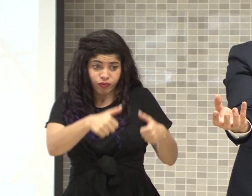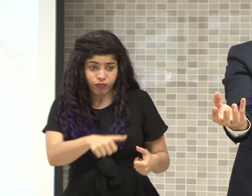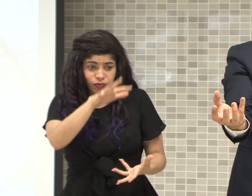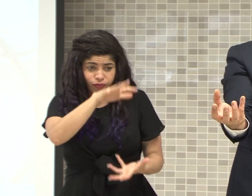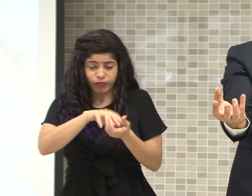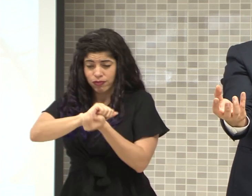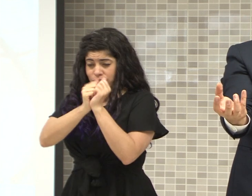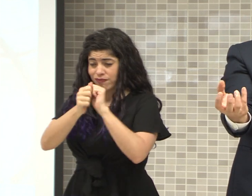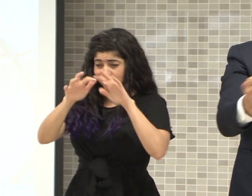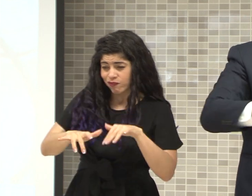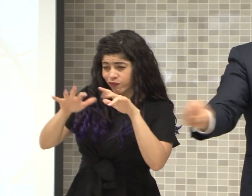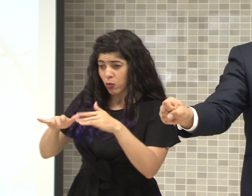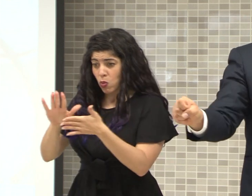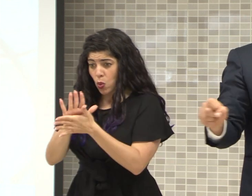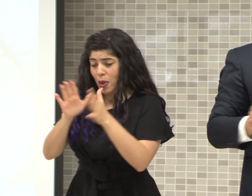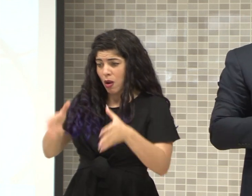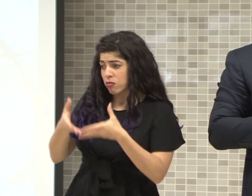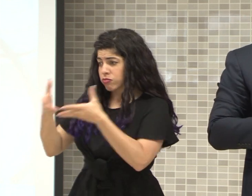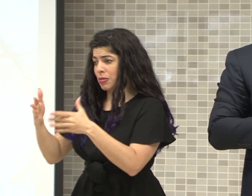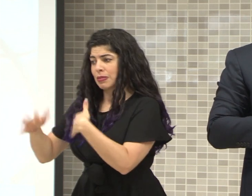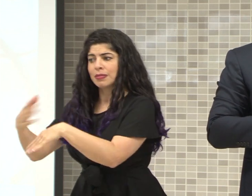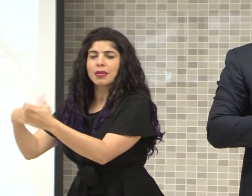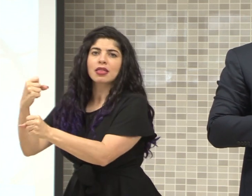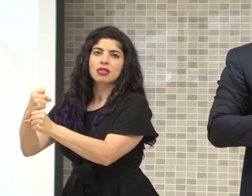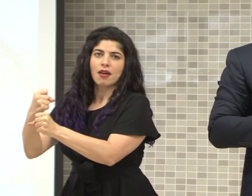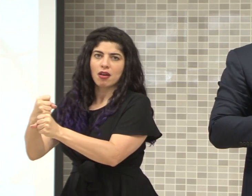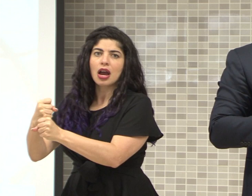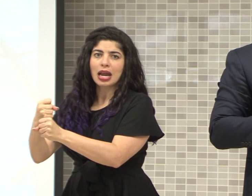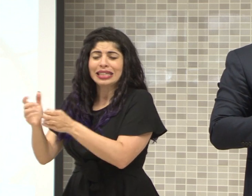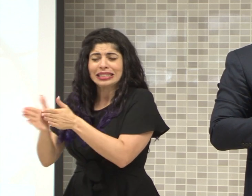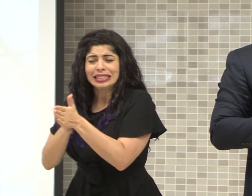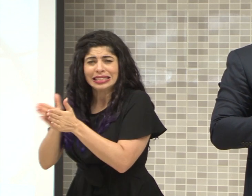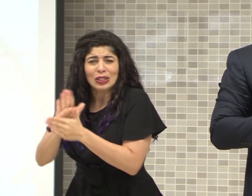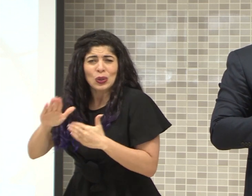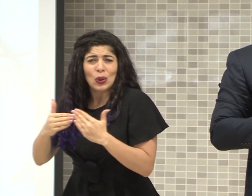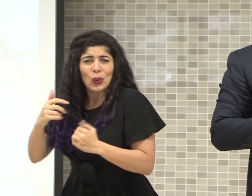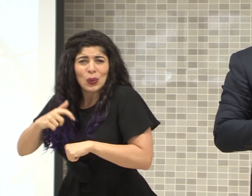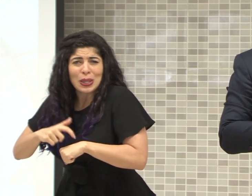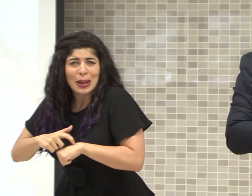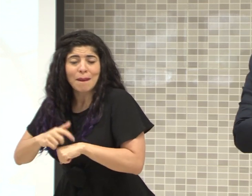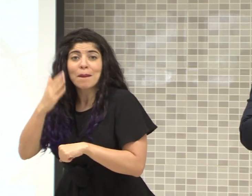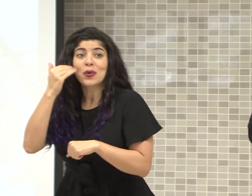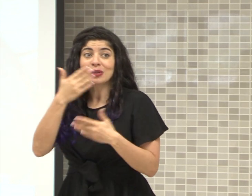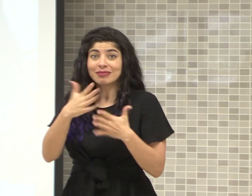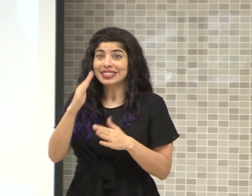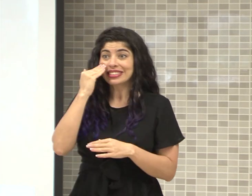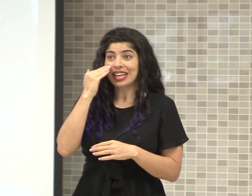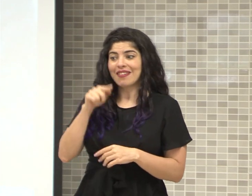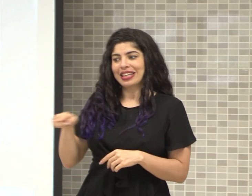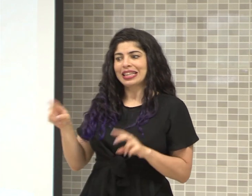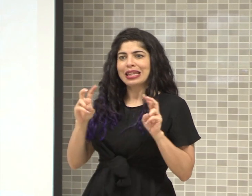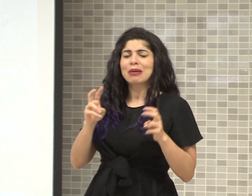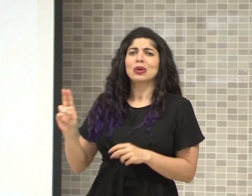instrumentos, y ponerlos a trabajar. Y aprovechar el máximo del tiempo, porque como se ha mencionado aquí, esto urge.